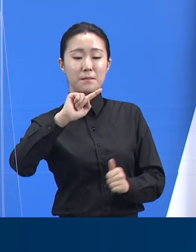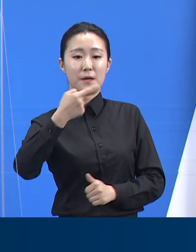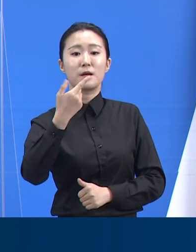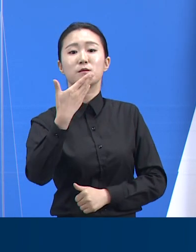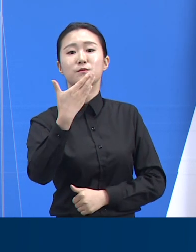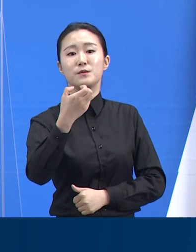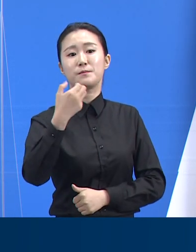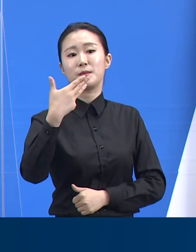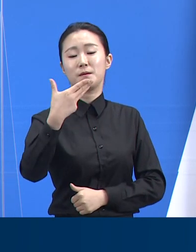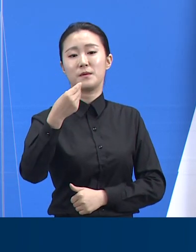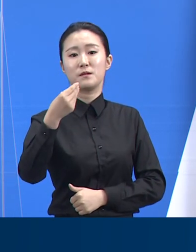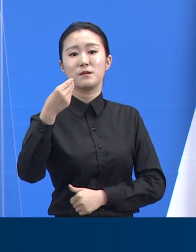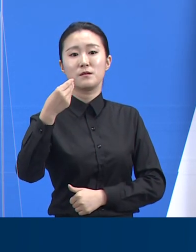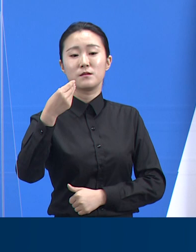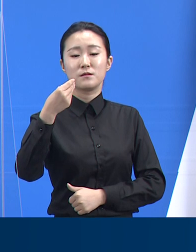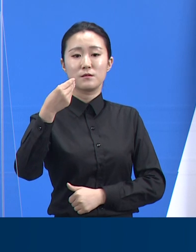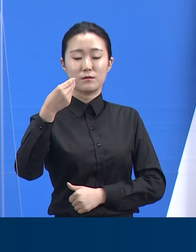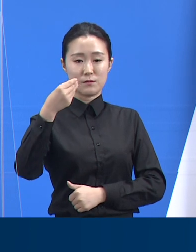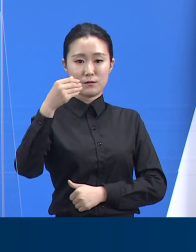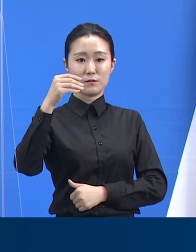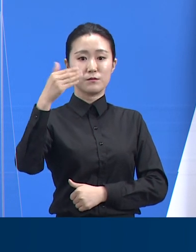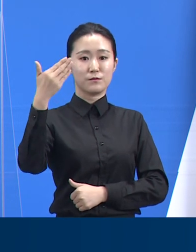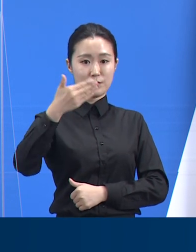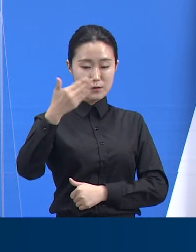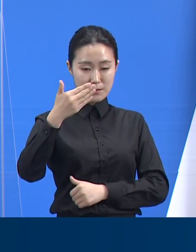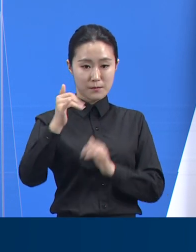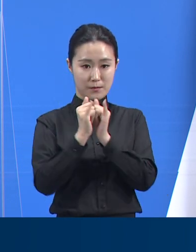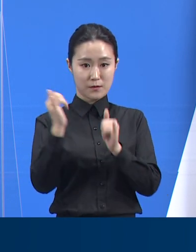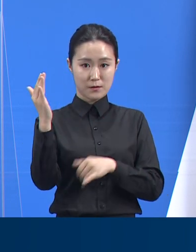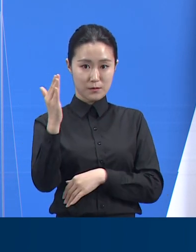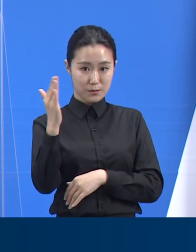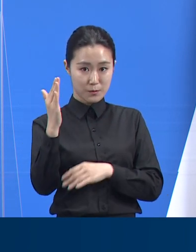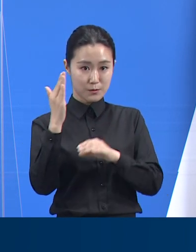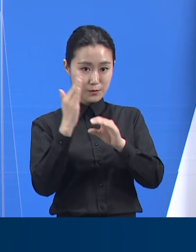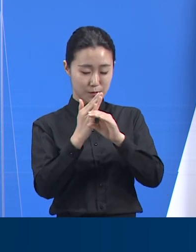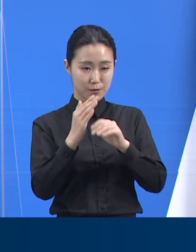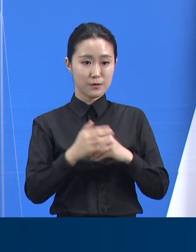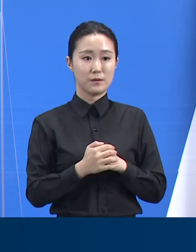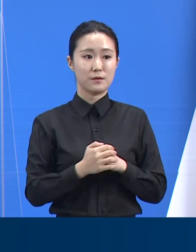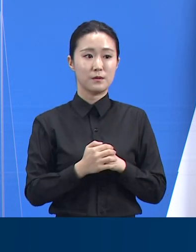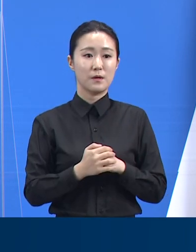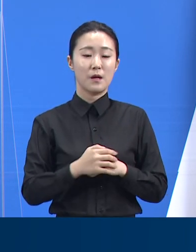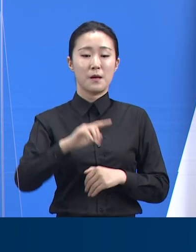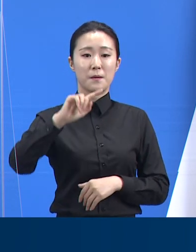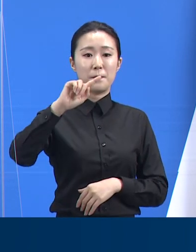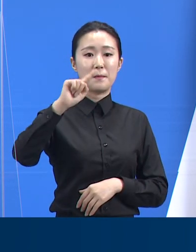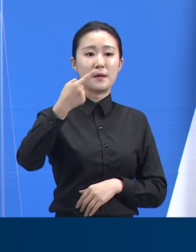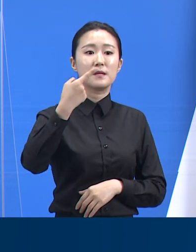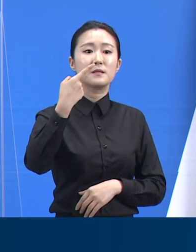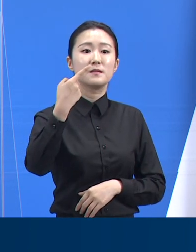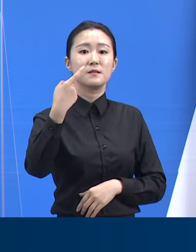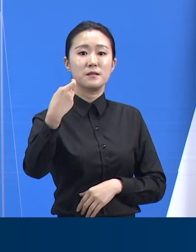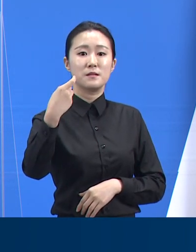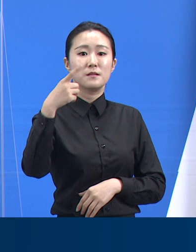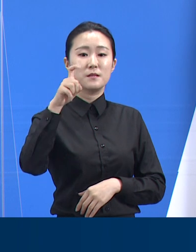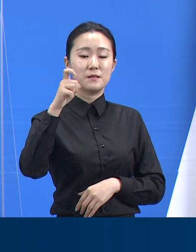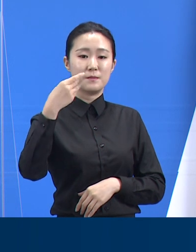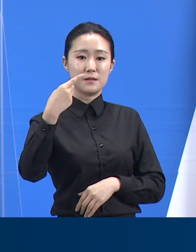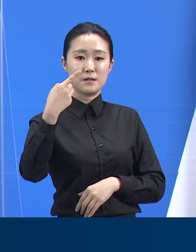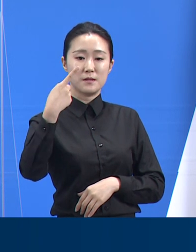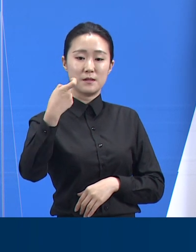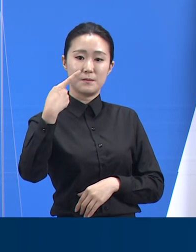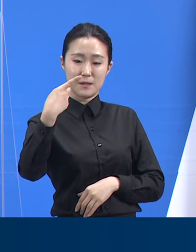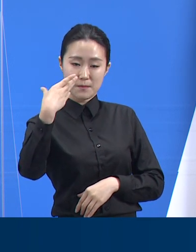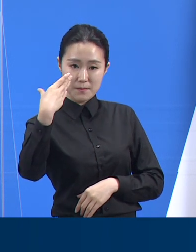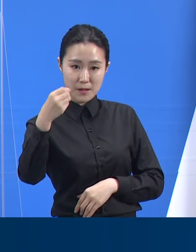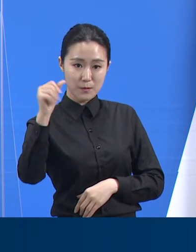,055명 중 161만 1,501명이 접종을 완료했습니다. 대상자 대비